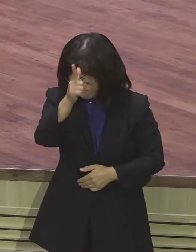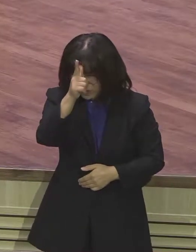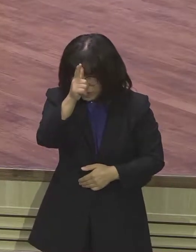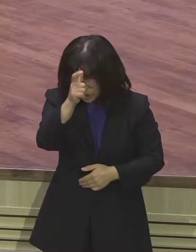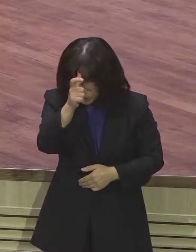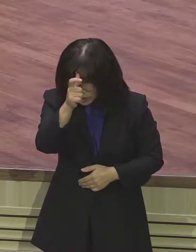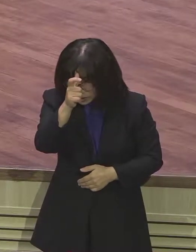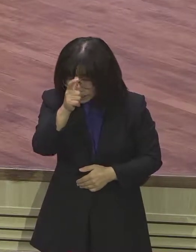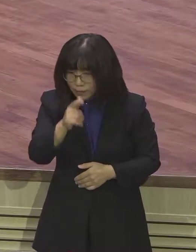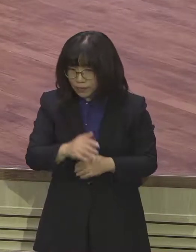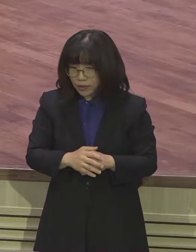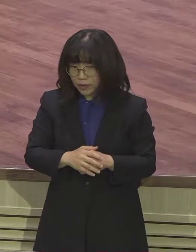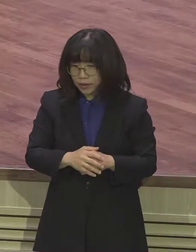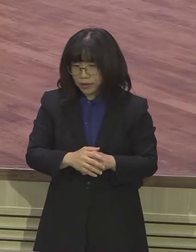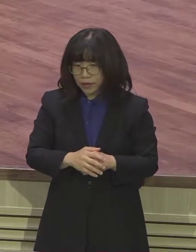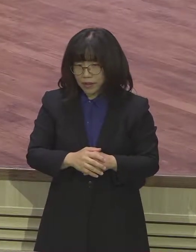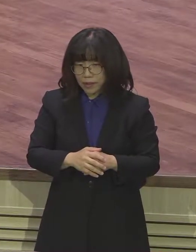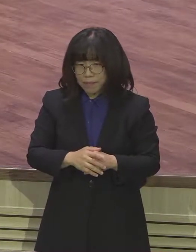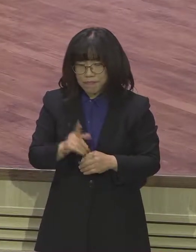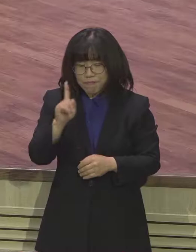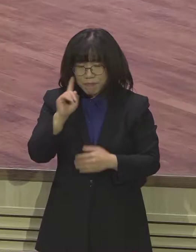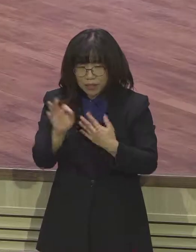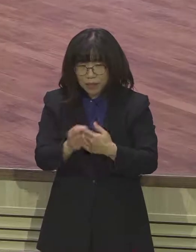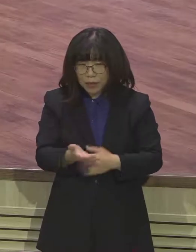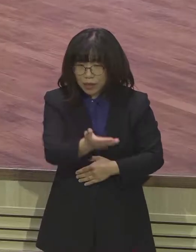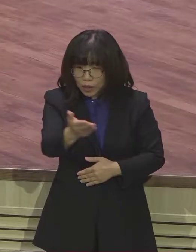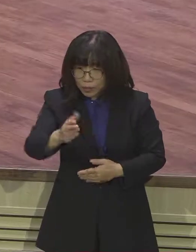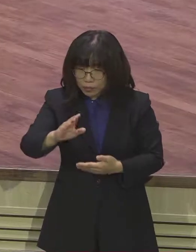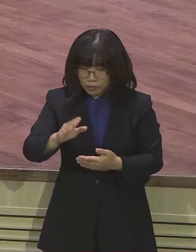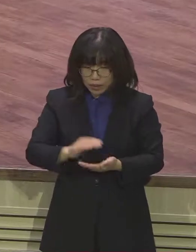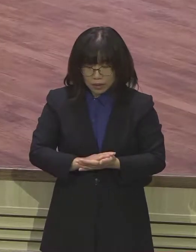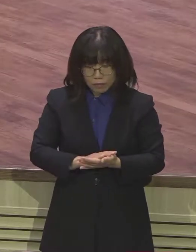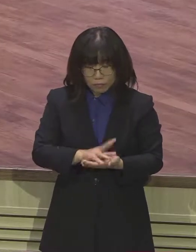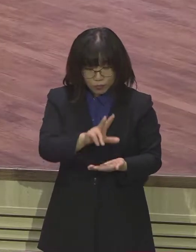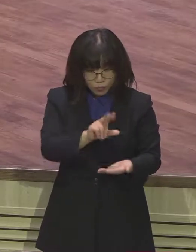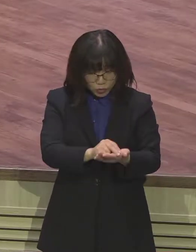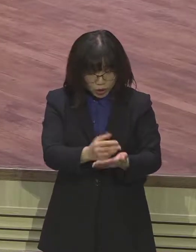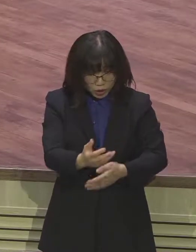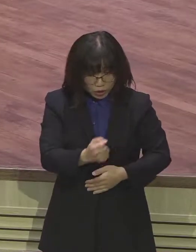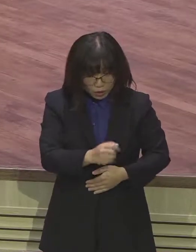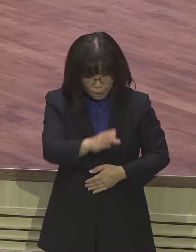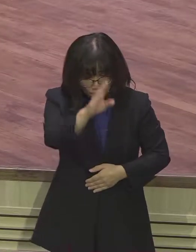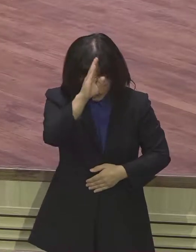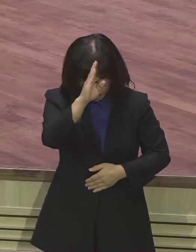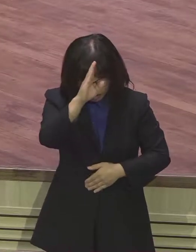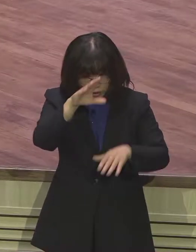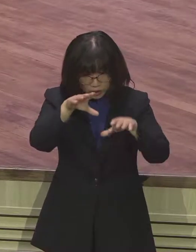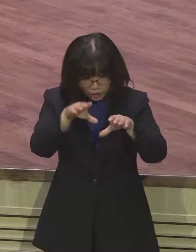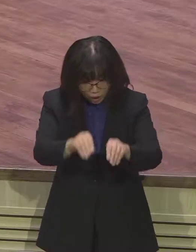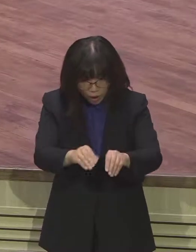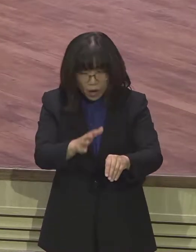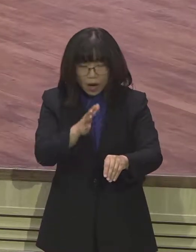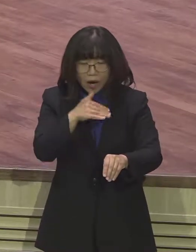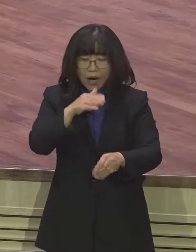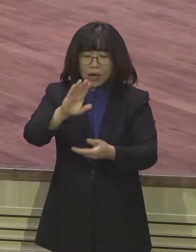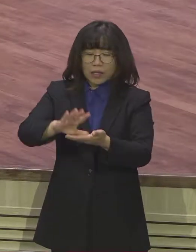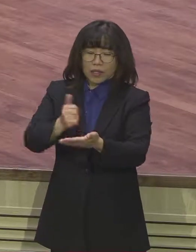있던 문제도 해결되어야 그리스도라고 생각하고 있던 질병 없어져야 그리스도라고 얘기를 합니다 그런데 그것은